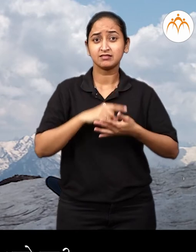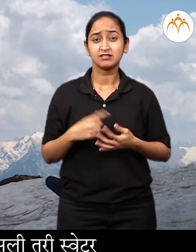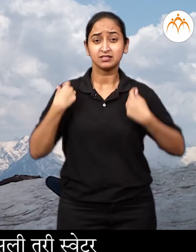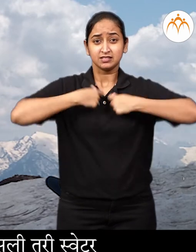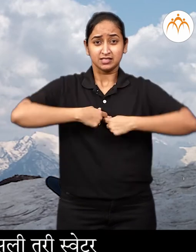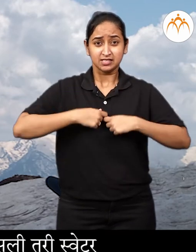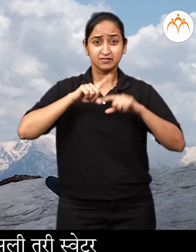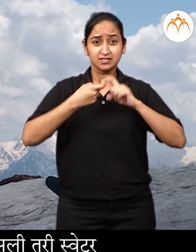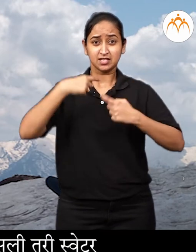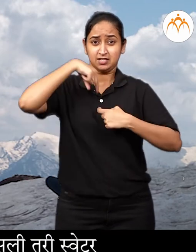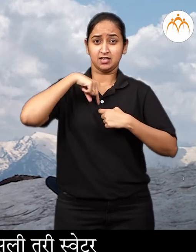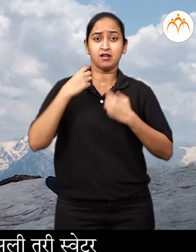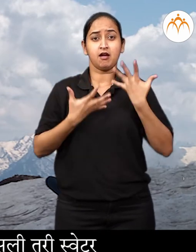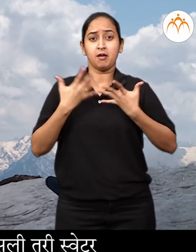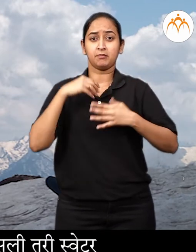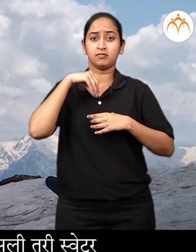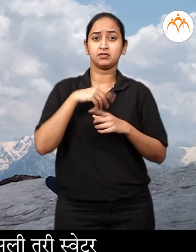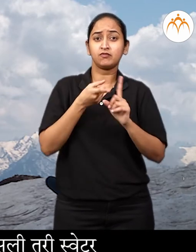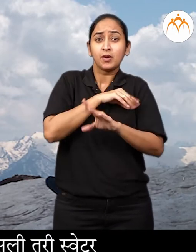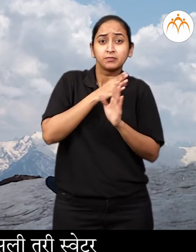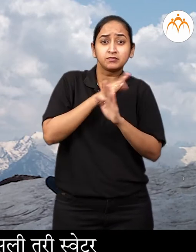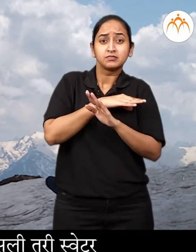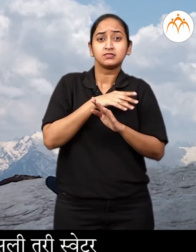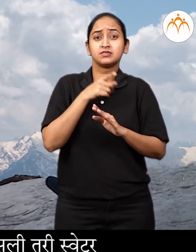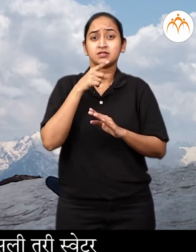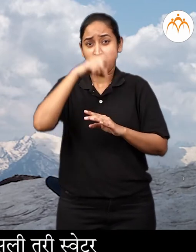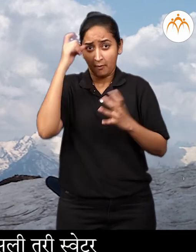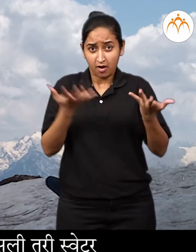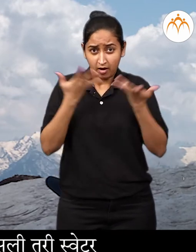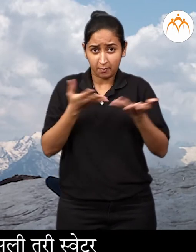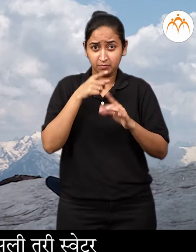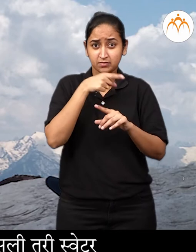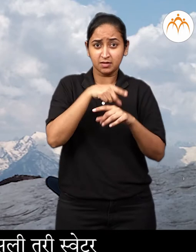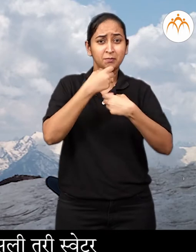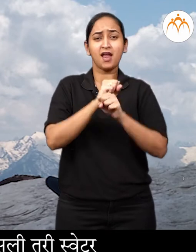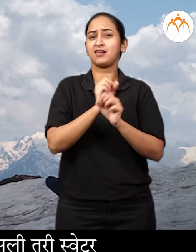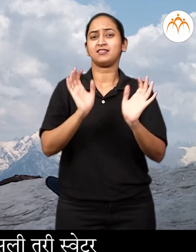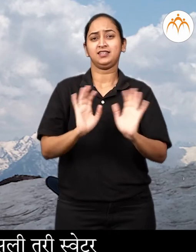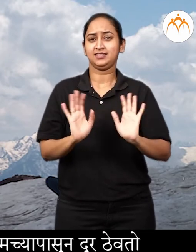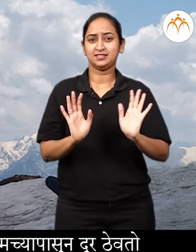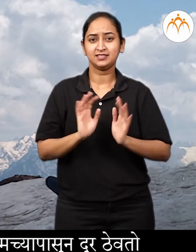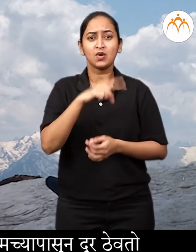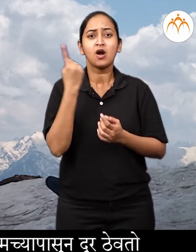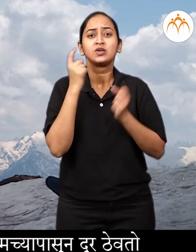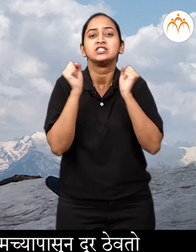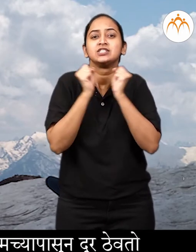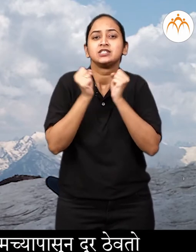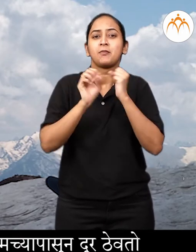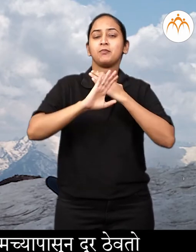स्वेटर मोठ ही MOD मिलत असली तरी स्वेटर स्वता हूनकोणती ही उष्णता निर्माणकरत नैख लोकरीचा स्वेटार फक्त